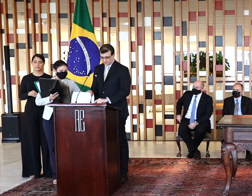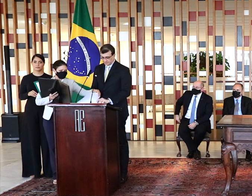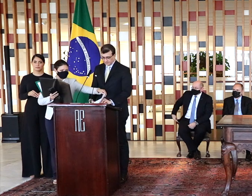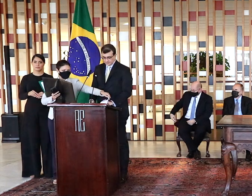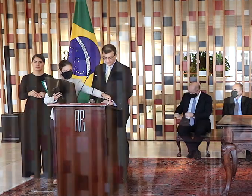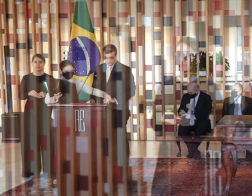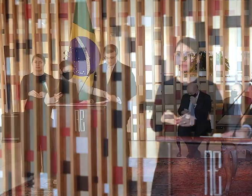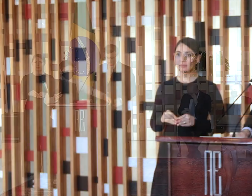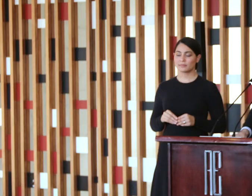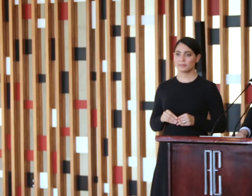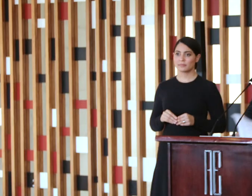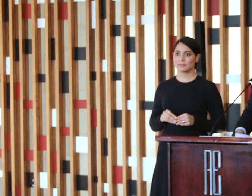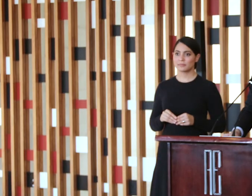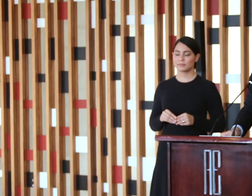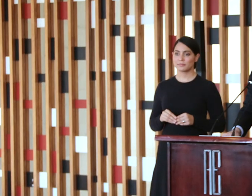França.